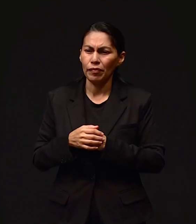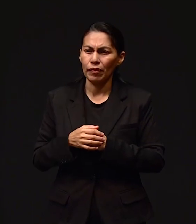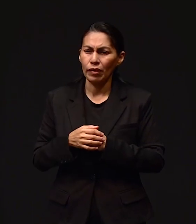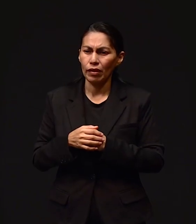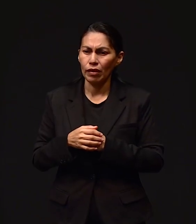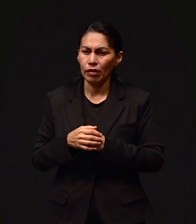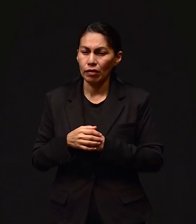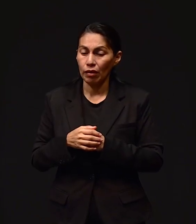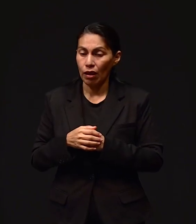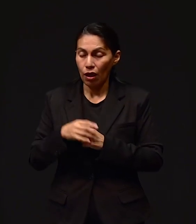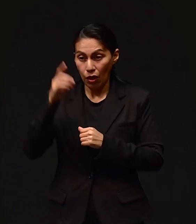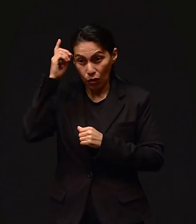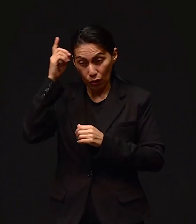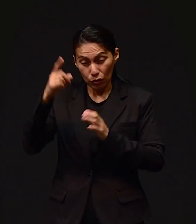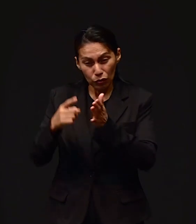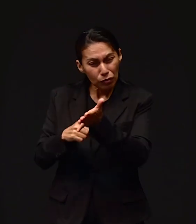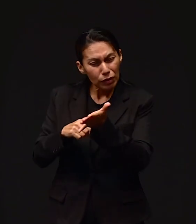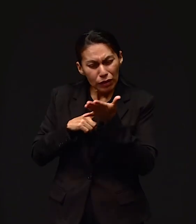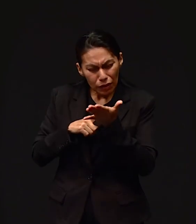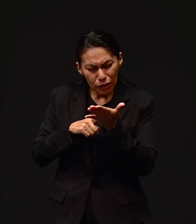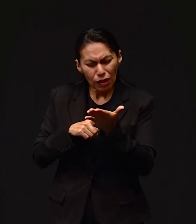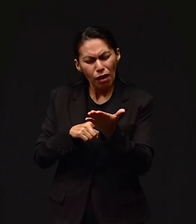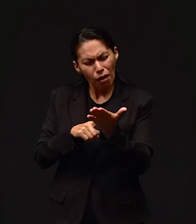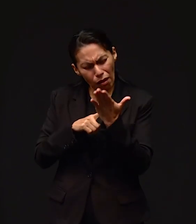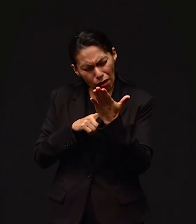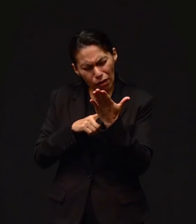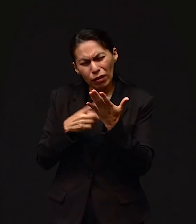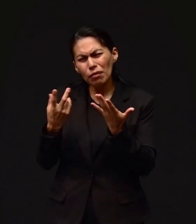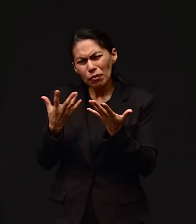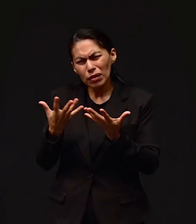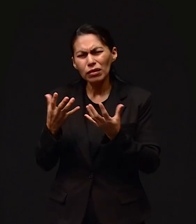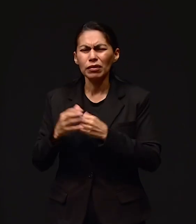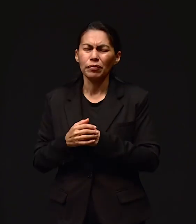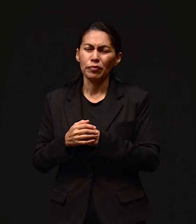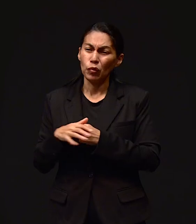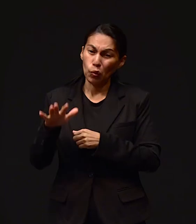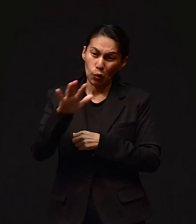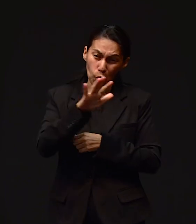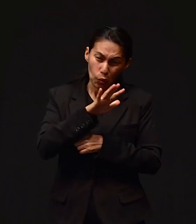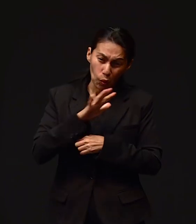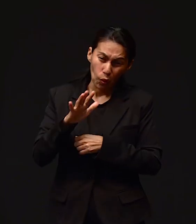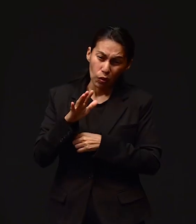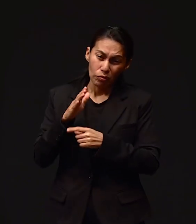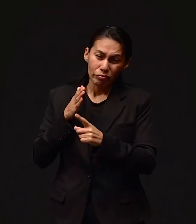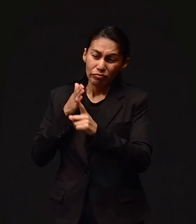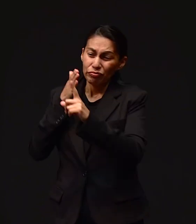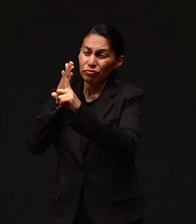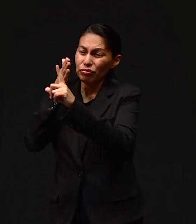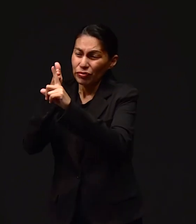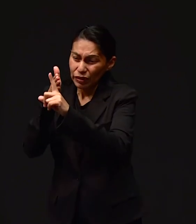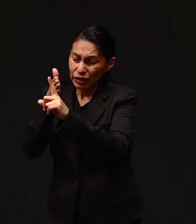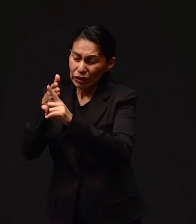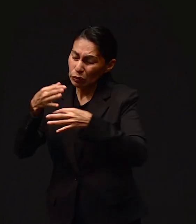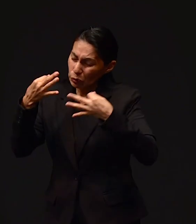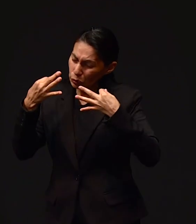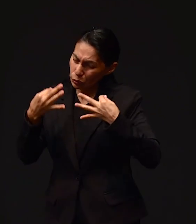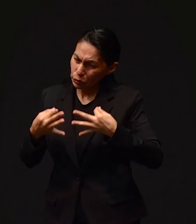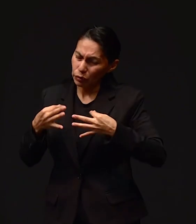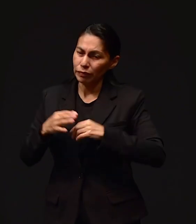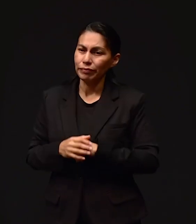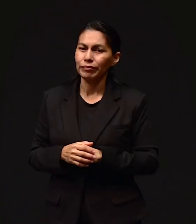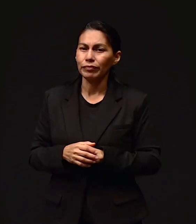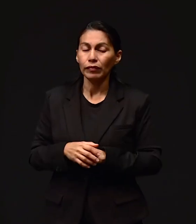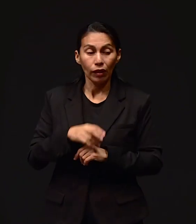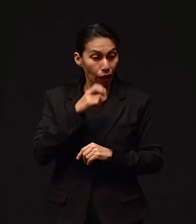Y vamos a orar para que Dios nos muestre, hermanos. Le dije, cada situación que pase en nuestra vida tiene un propósito. Eso es tan